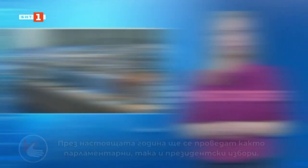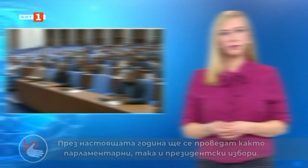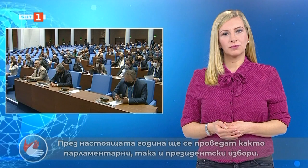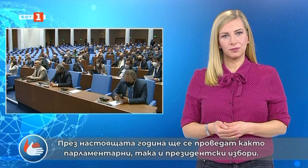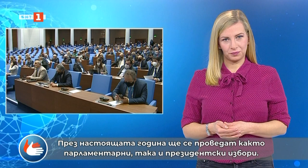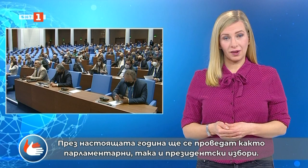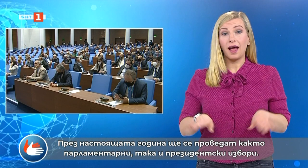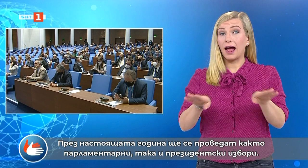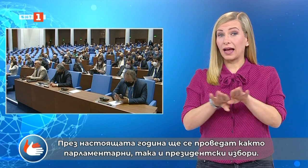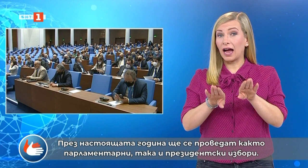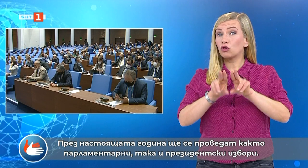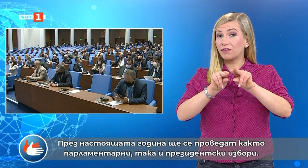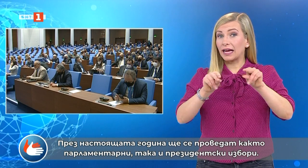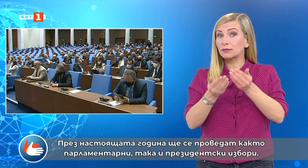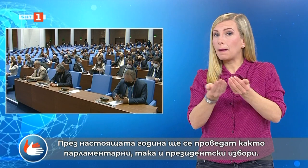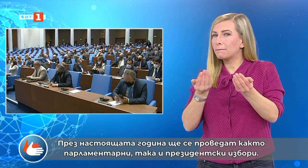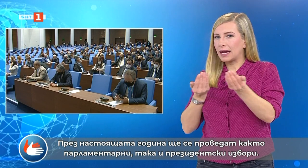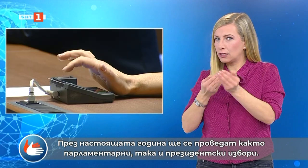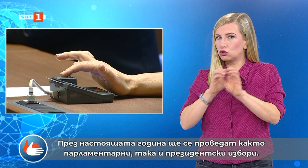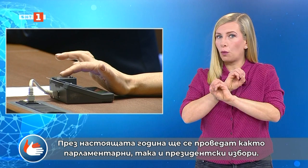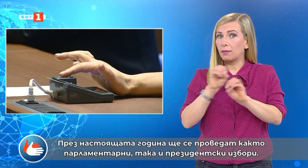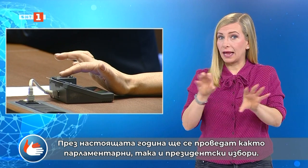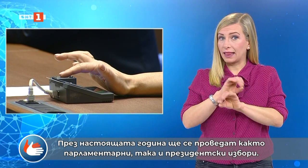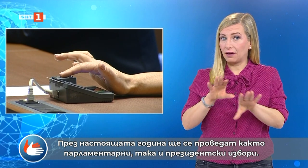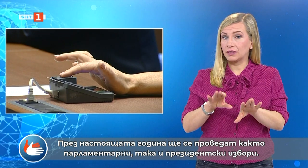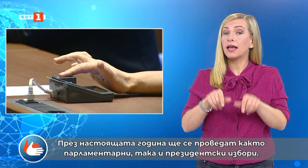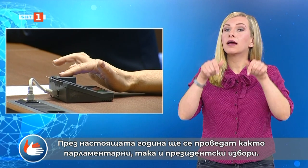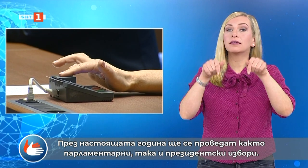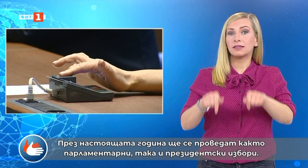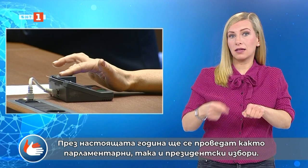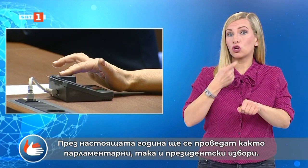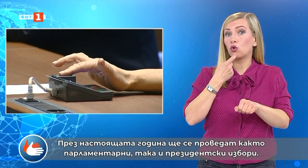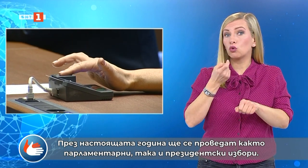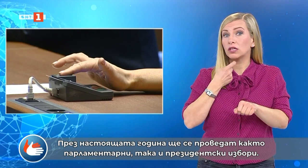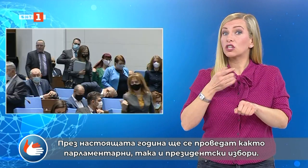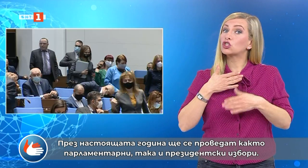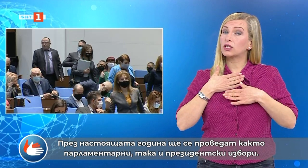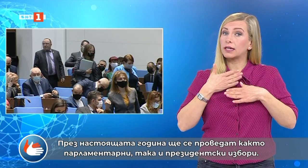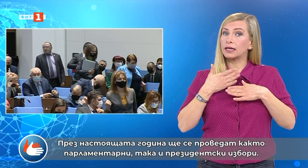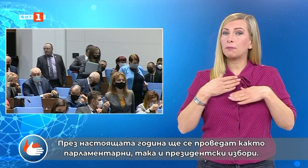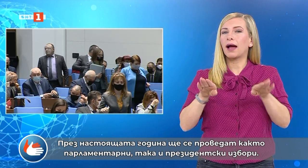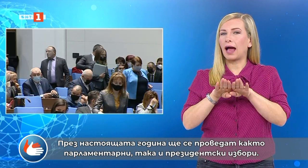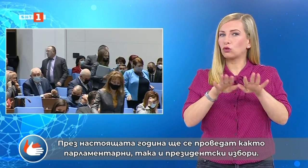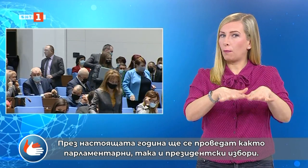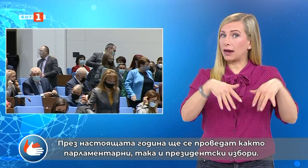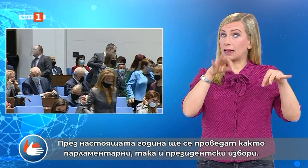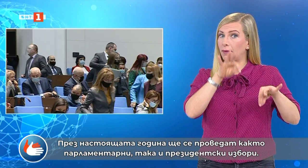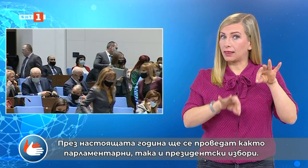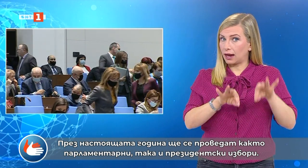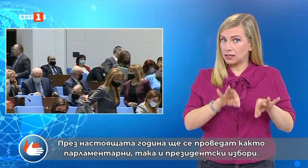Както ви споменахме в предходното ни предаване, през настоящата година ще се проведат както парламентарни, така и